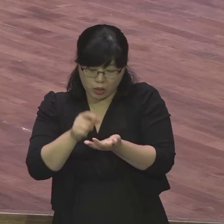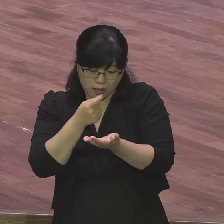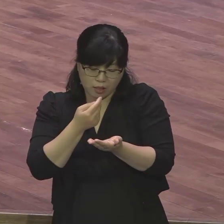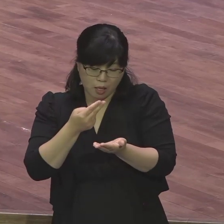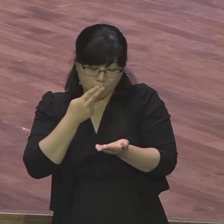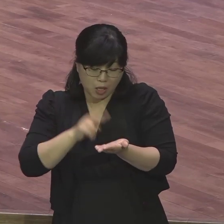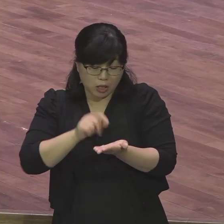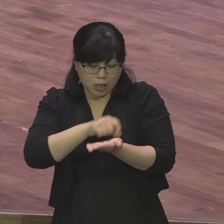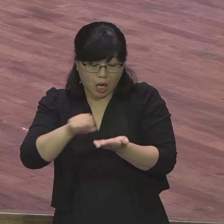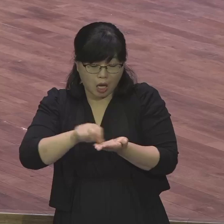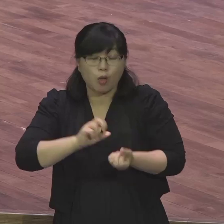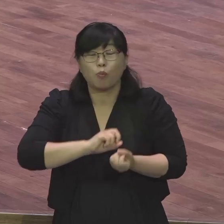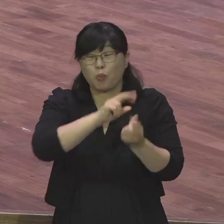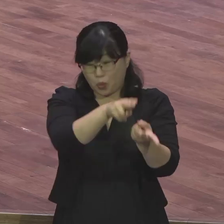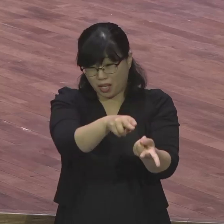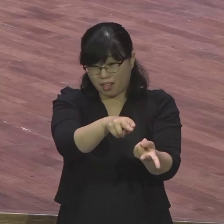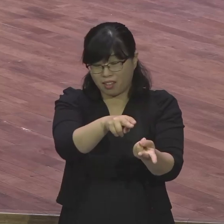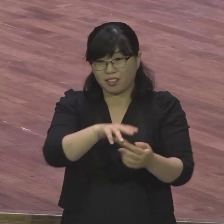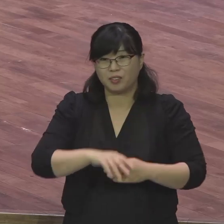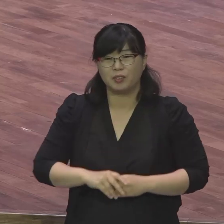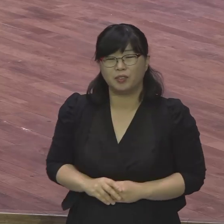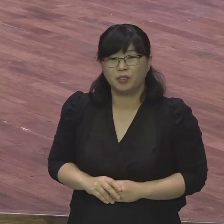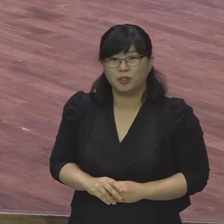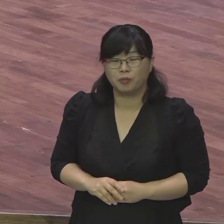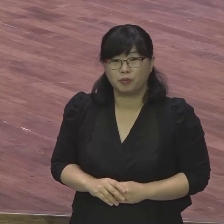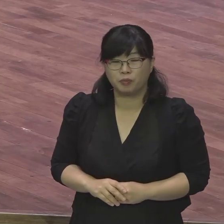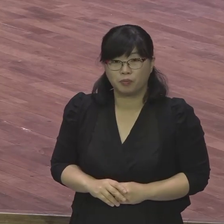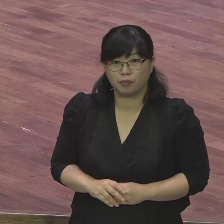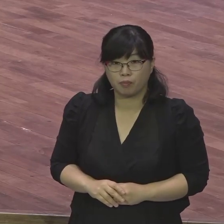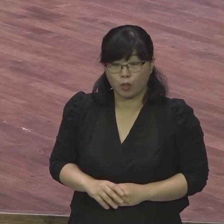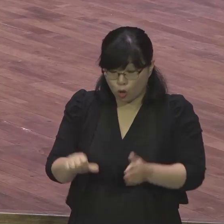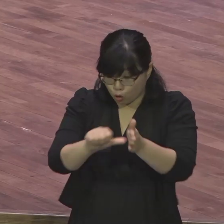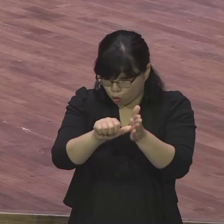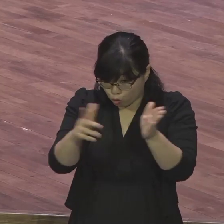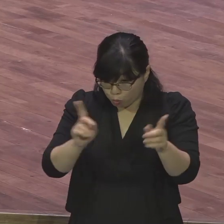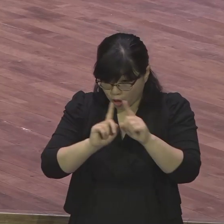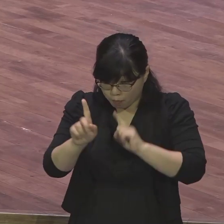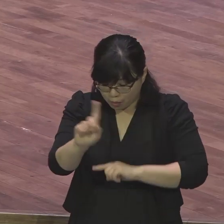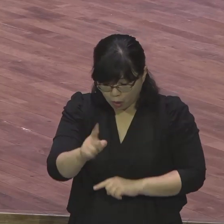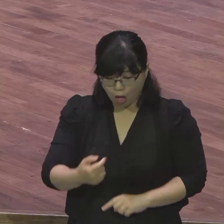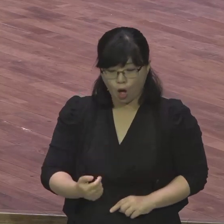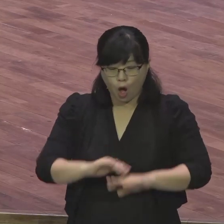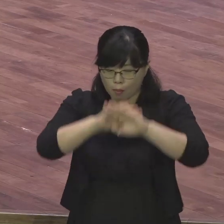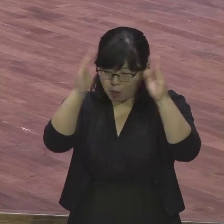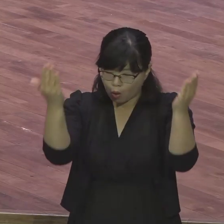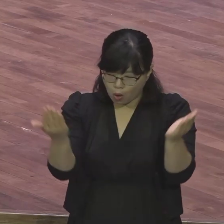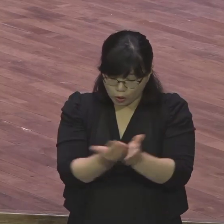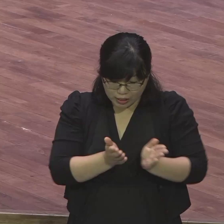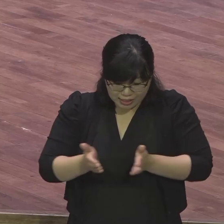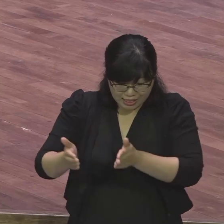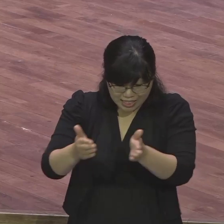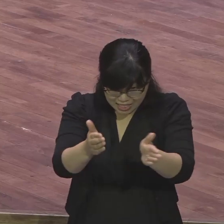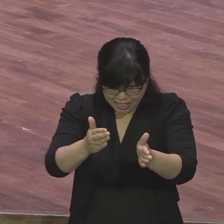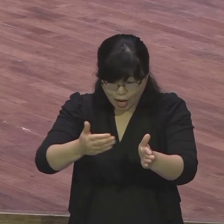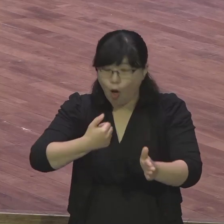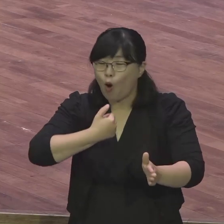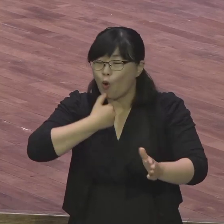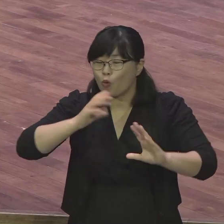이루어지고 있었습니다 그런데 그렇게 보이는 것처럼 보이지만 그것이 아니라는 거예요 영의 눈을 뜨고 영의 눈을 열고